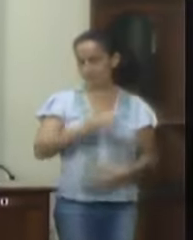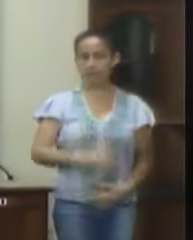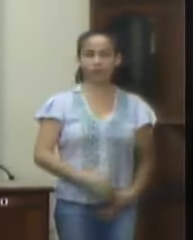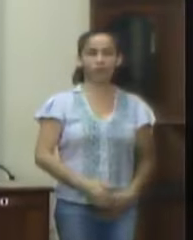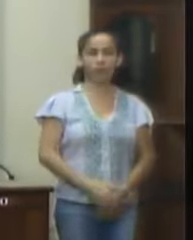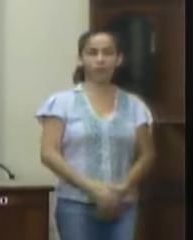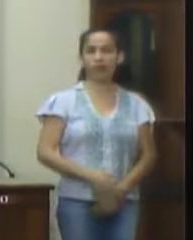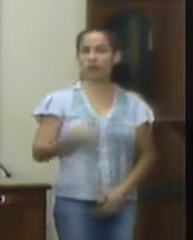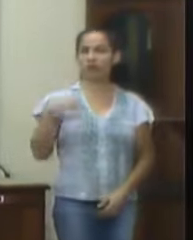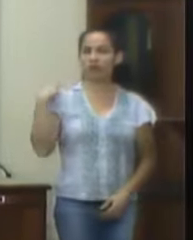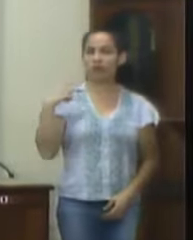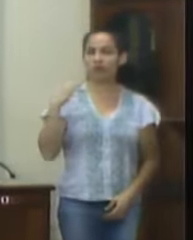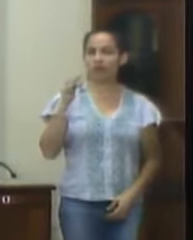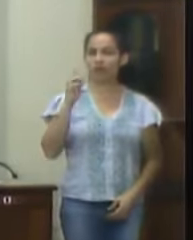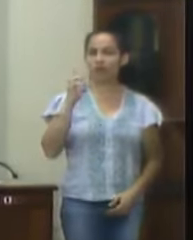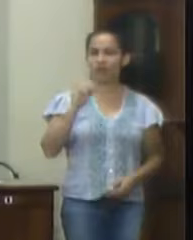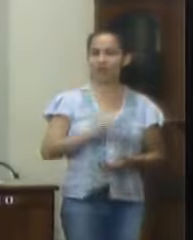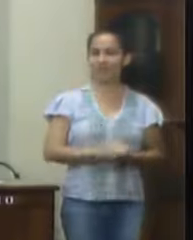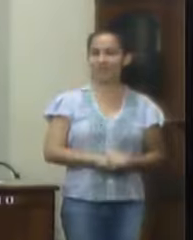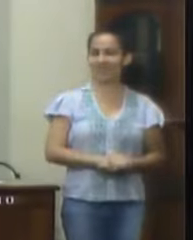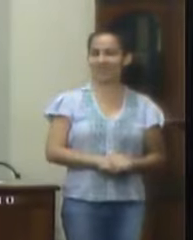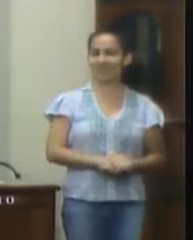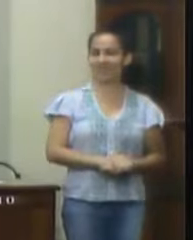presidente. Vereador Fabio Antônio.